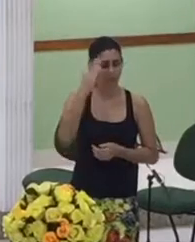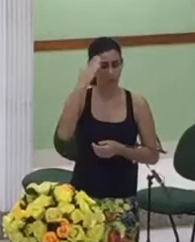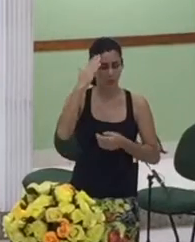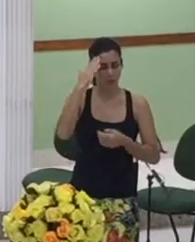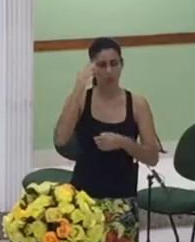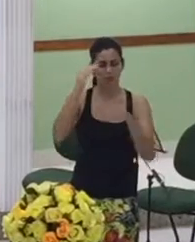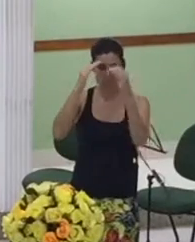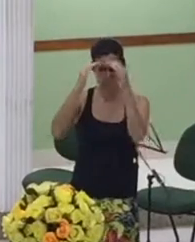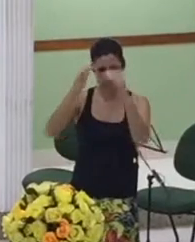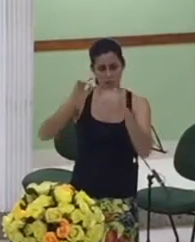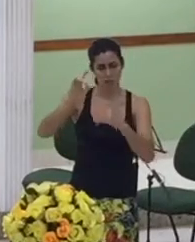sua vida